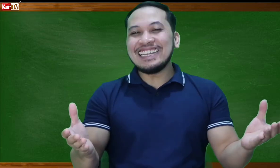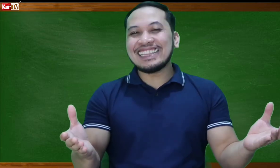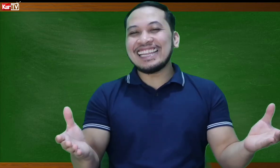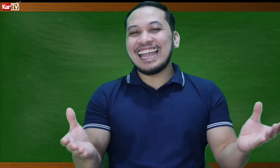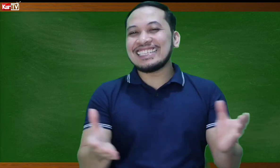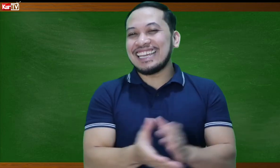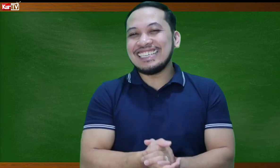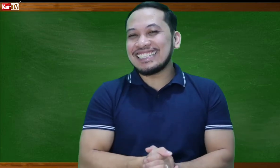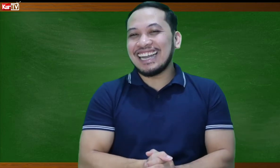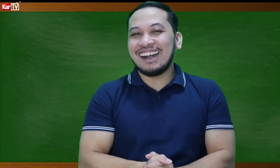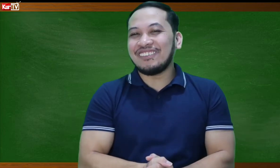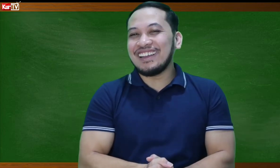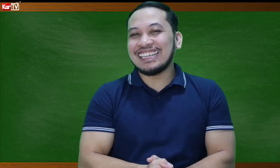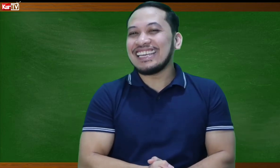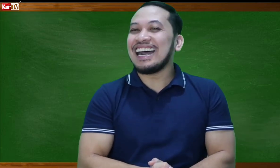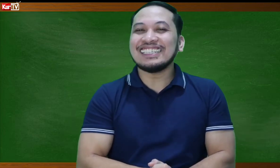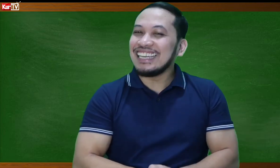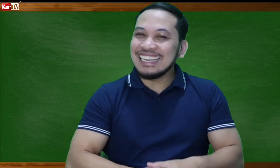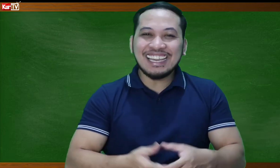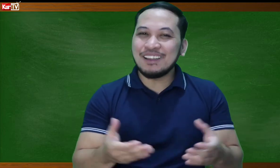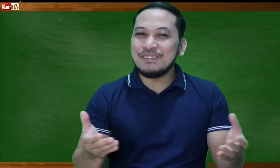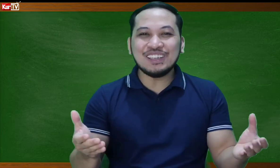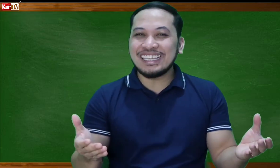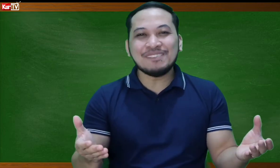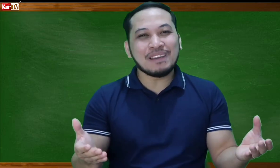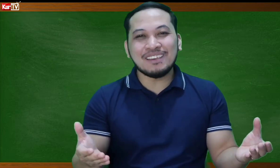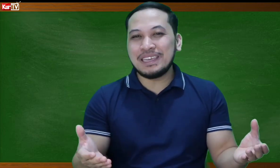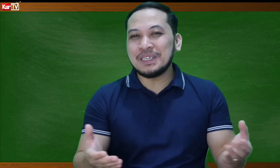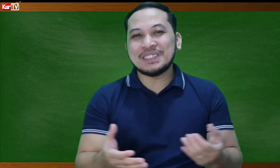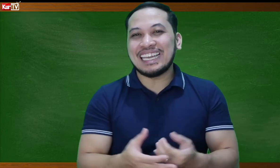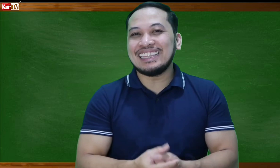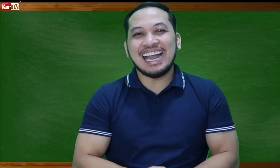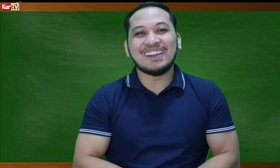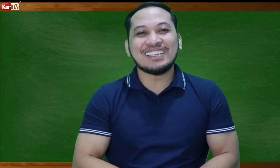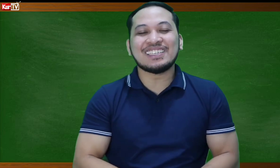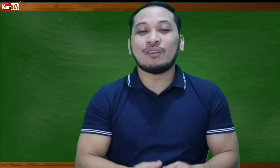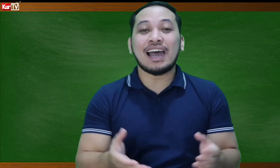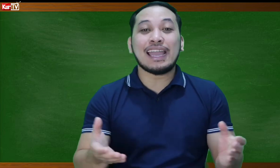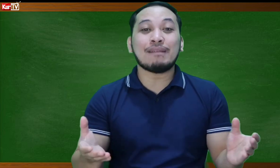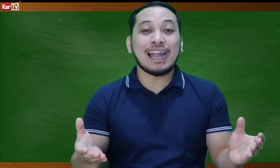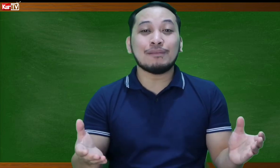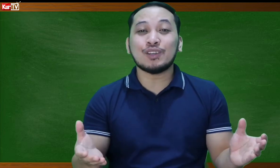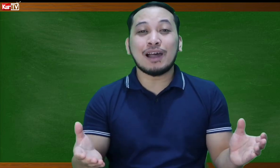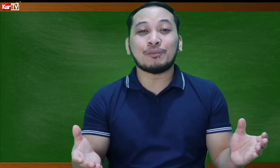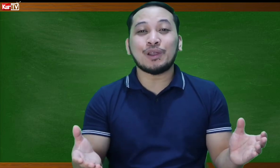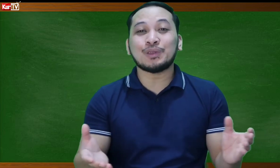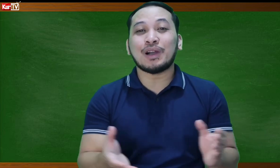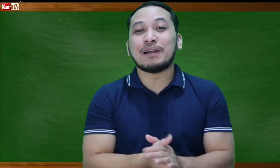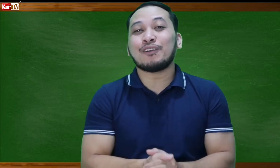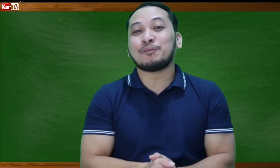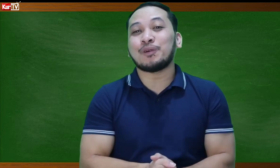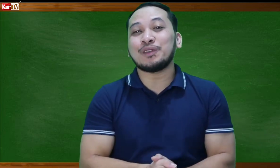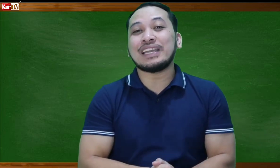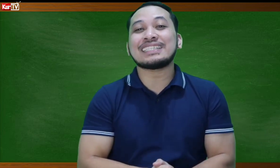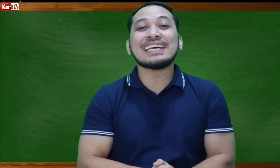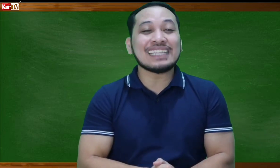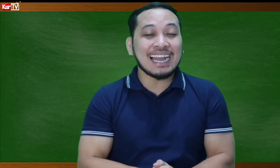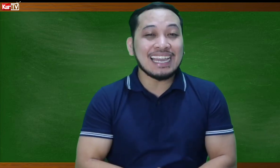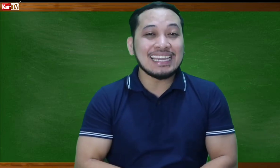nyo sinenas kong ito. Filipino Sign Language na waay. Magamit nyo nga po ito kapag po kayo ay sasakay